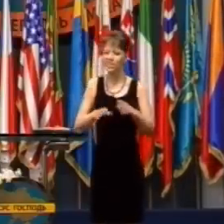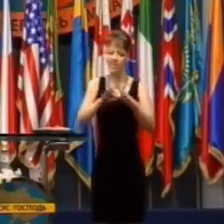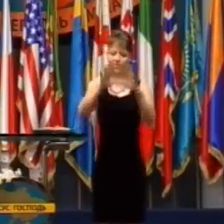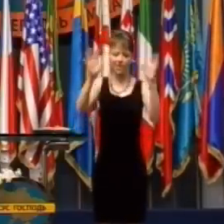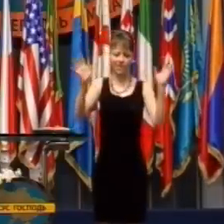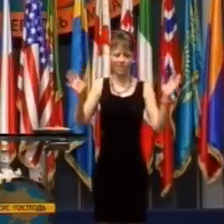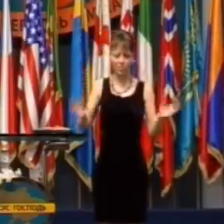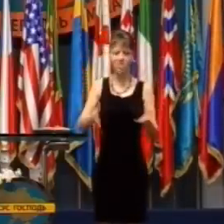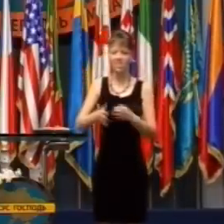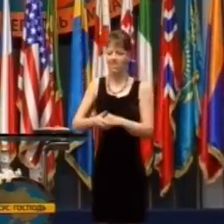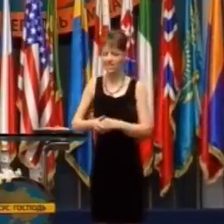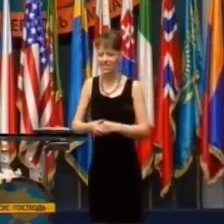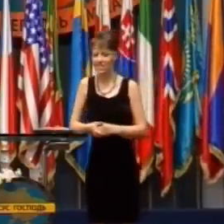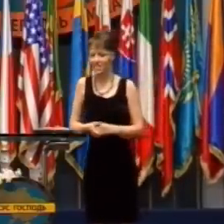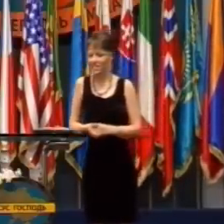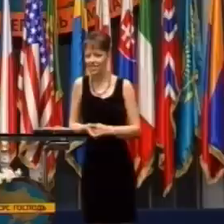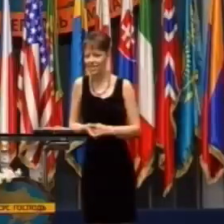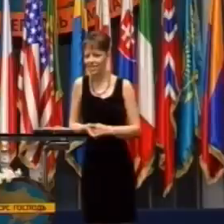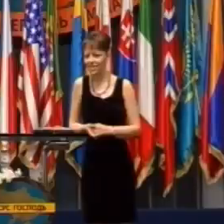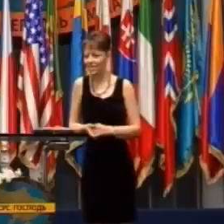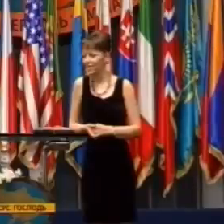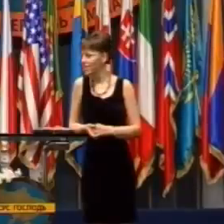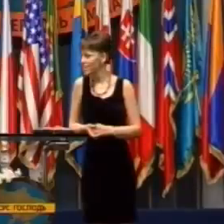Máš všetku vieru na svete,